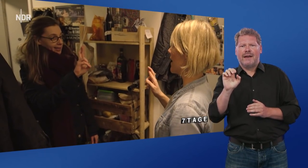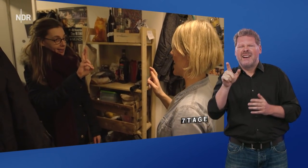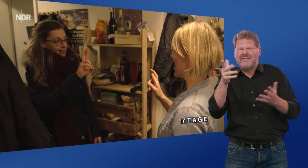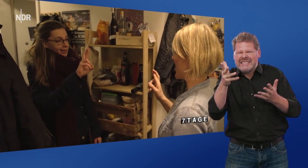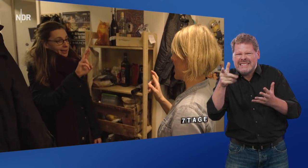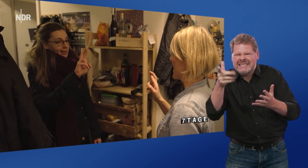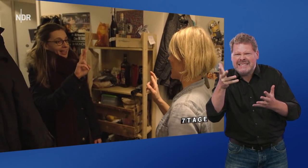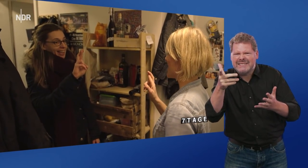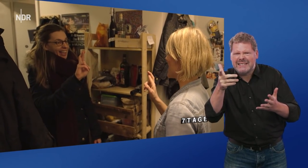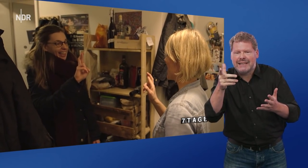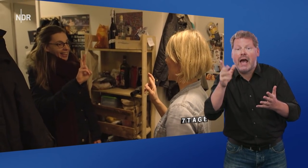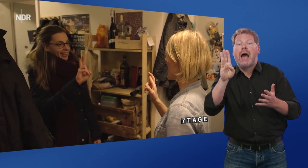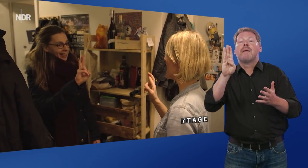Was war das? R?